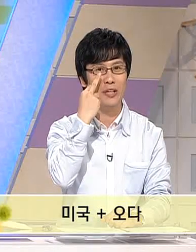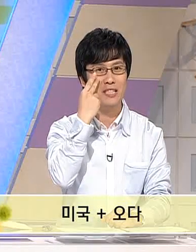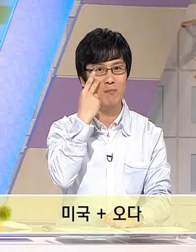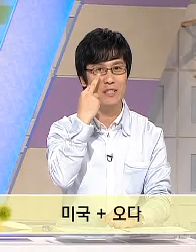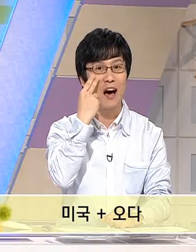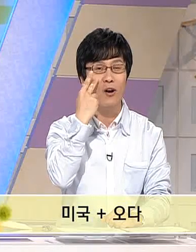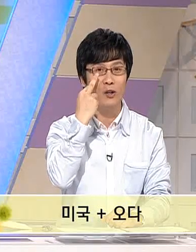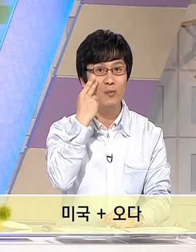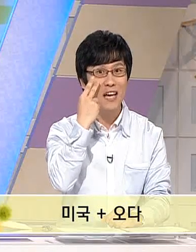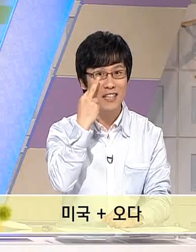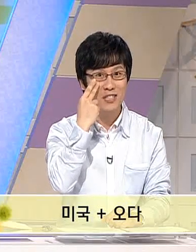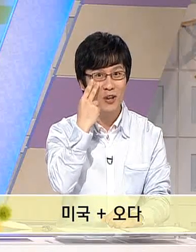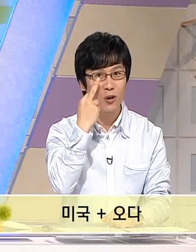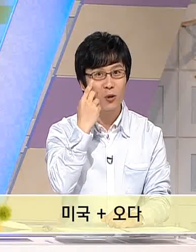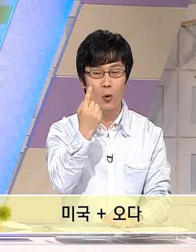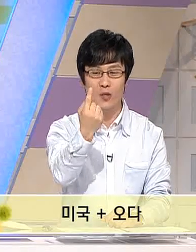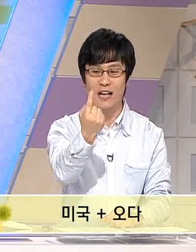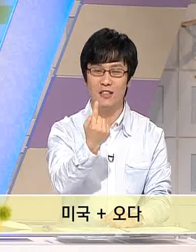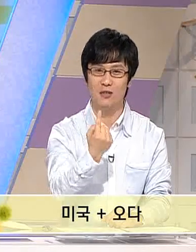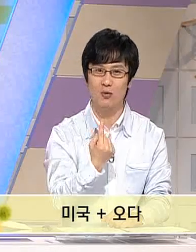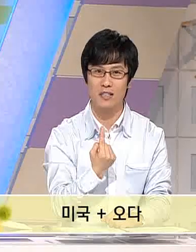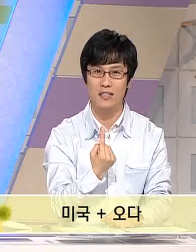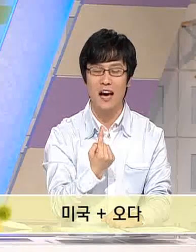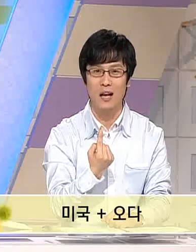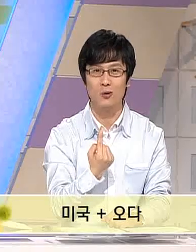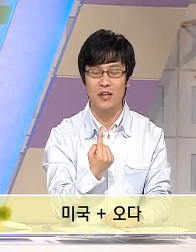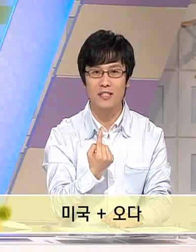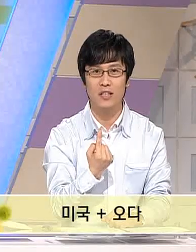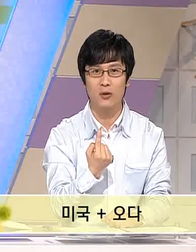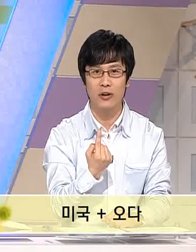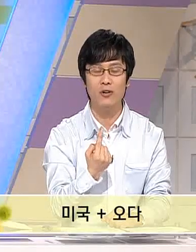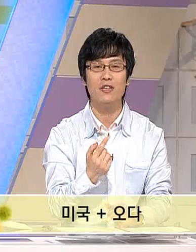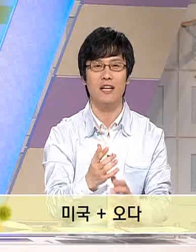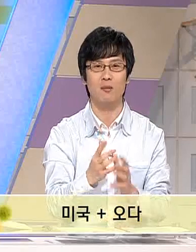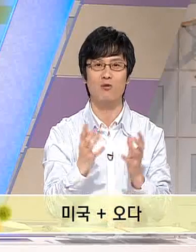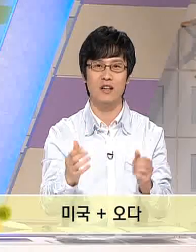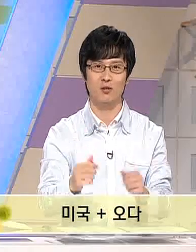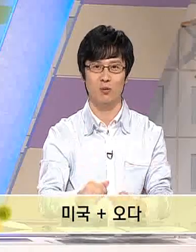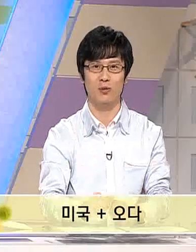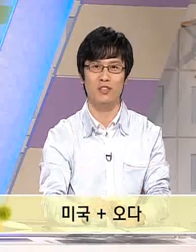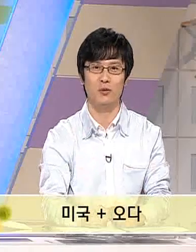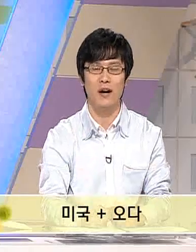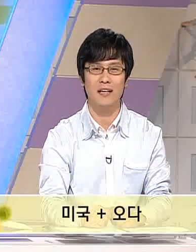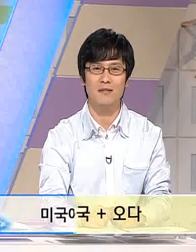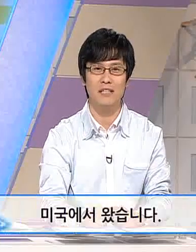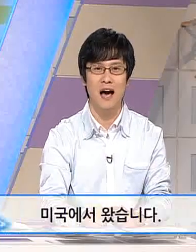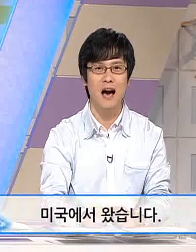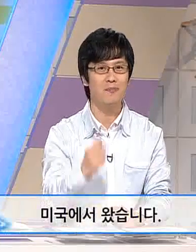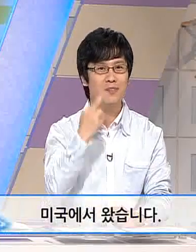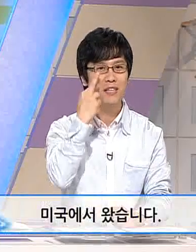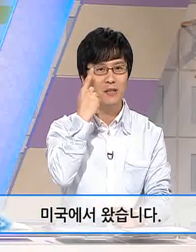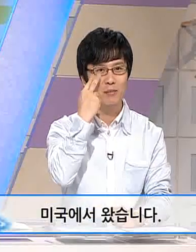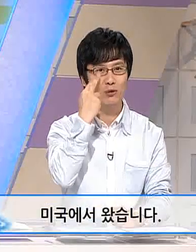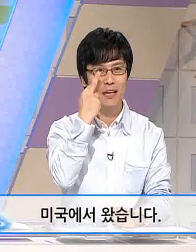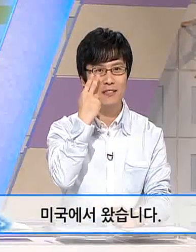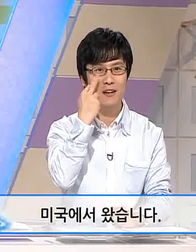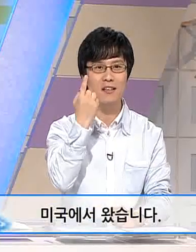되겠습니다. 어렵지 않지요? 오다라는 수화는 알고 계실 테고요. 제가 문장으로 보여드리도록 하겠습니다. 미국에서